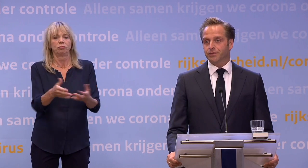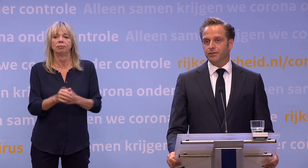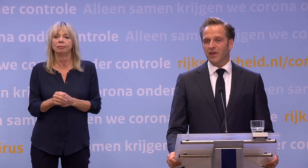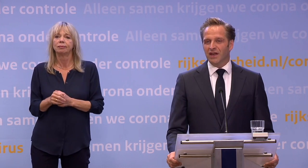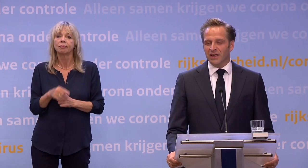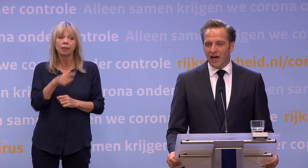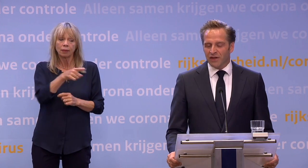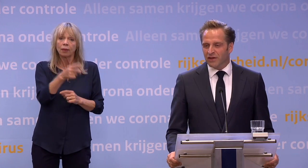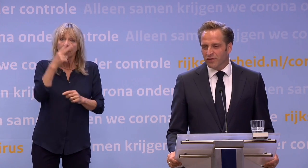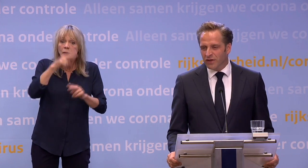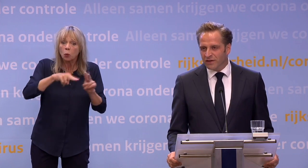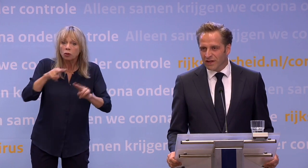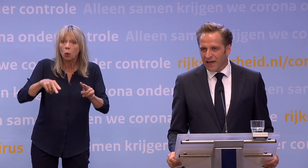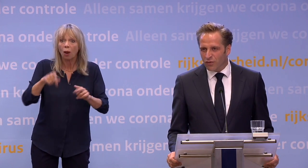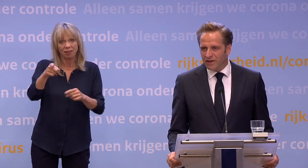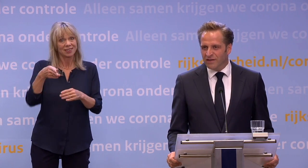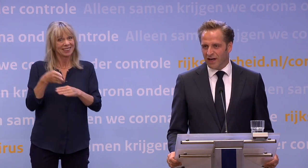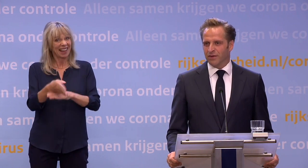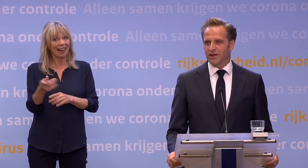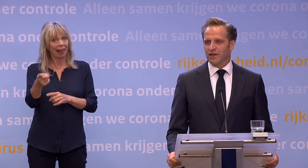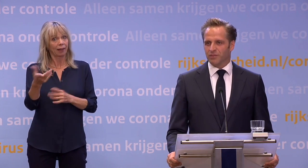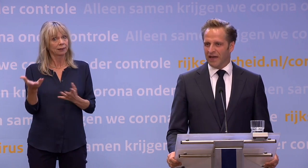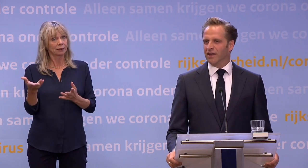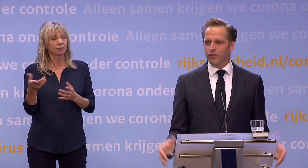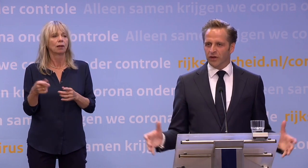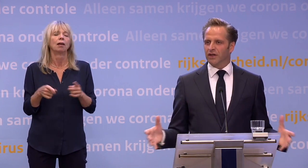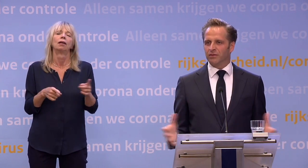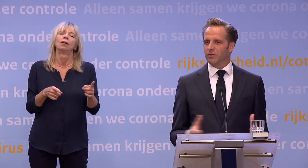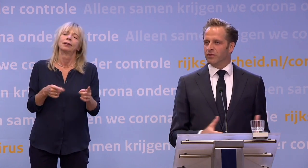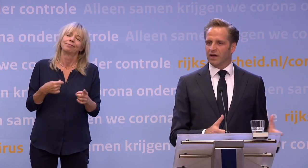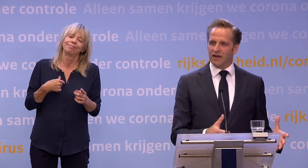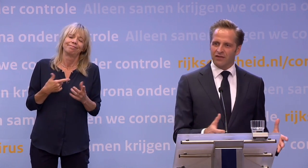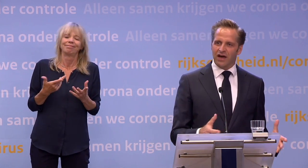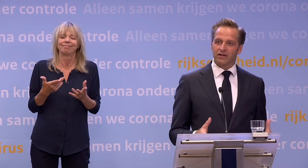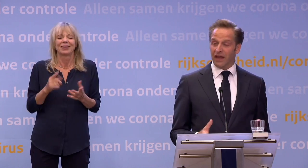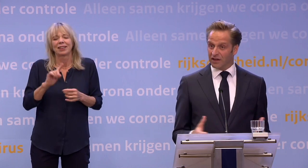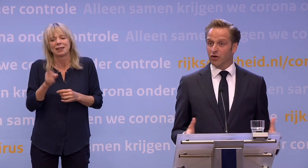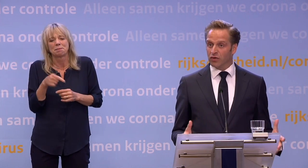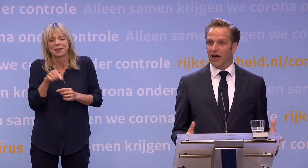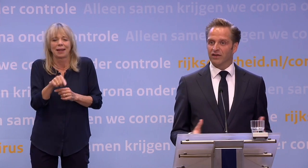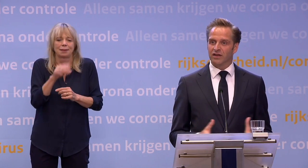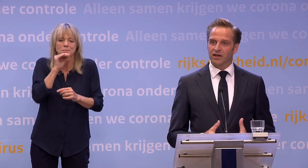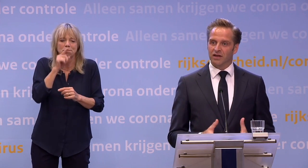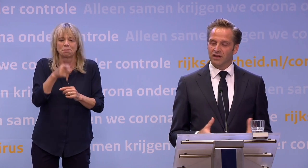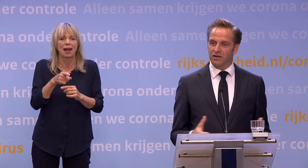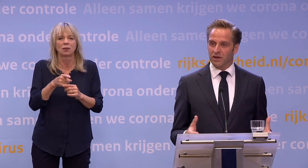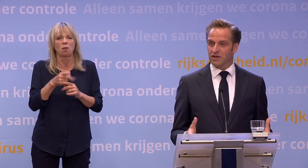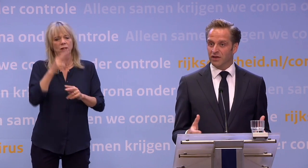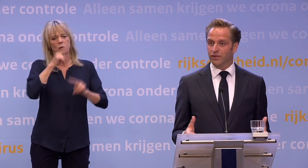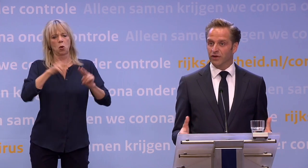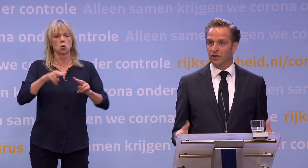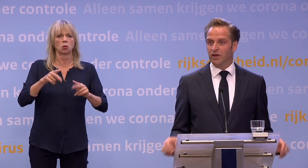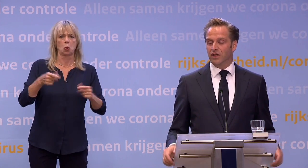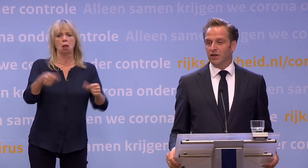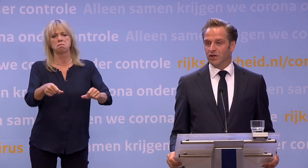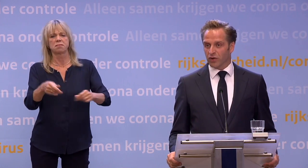is? Ja, ik wil niet gelijk ook in die termen spreken natuurlijk. Zeker daar waar het echt niet goed gaat en mensen